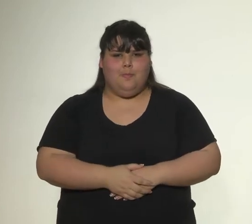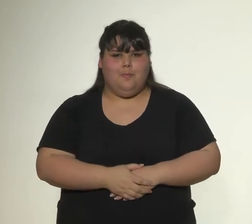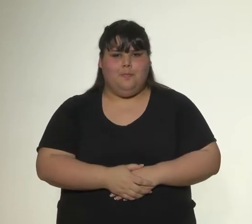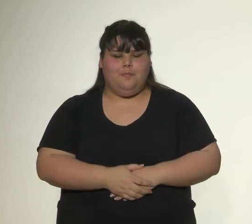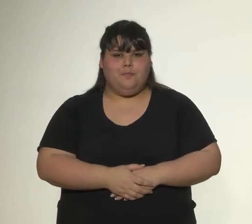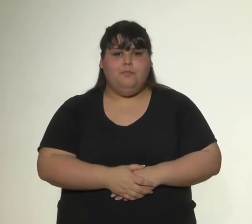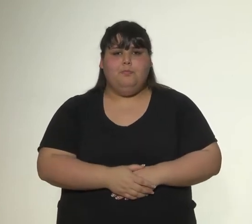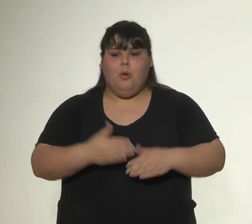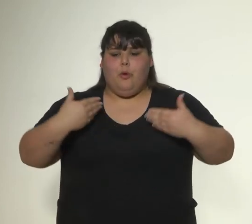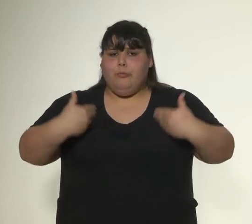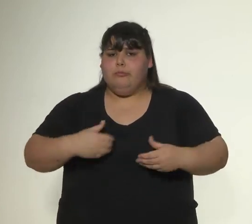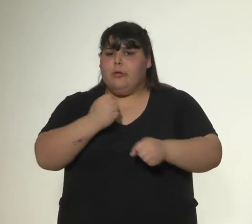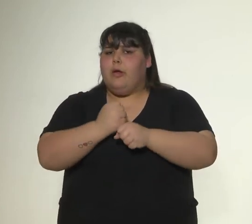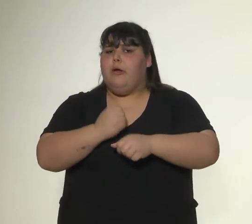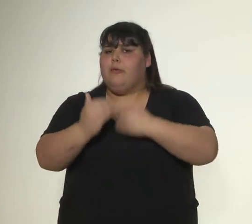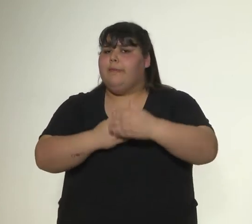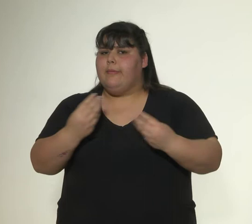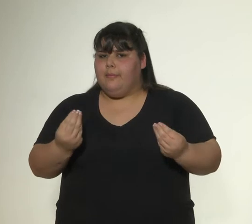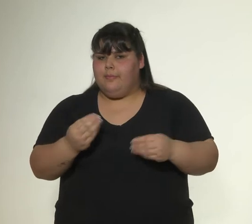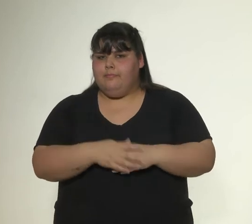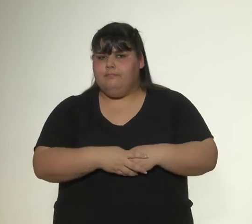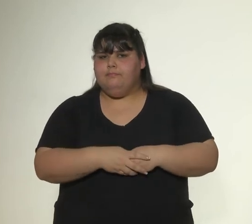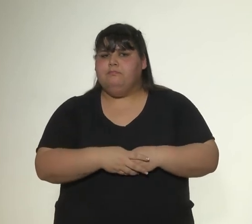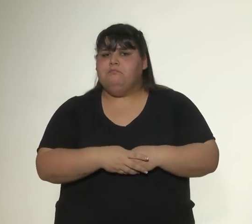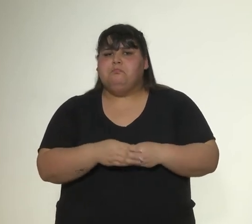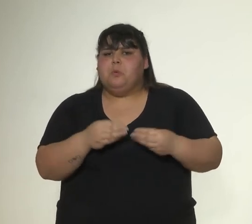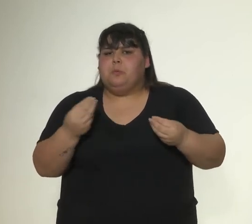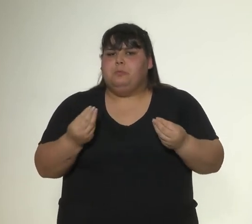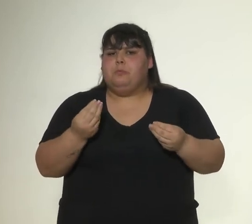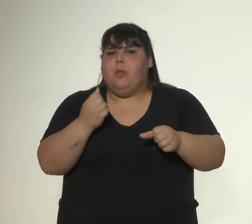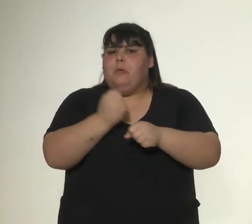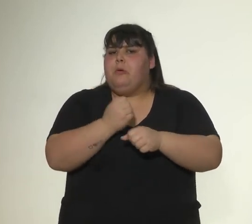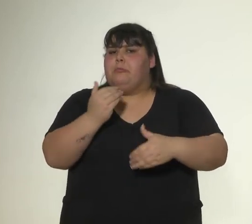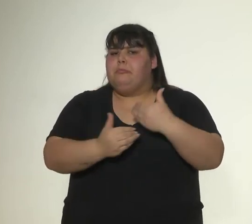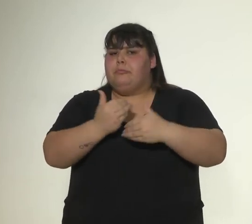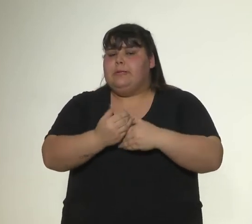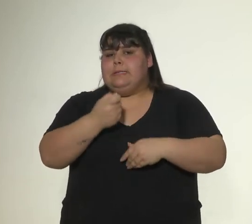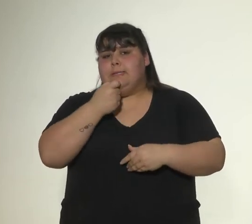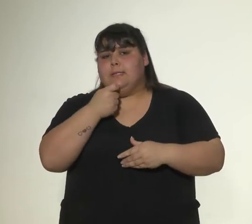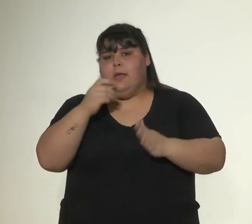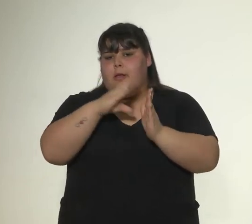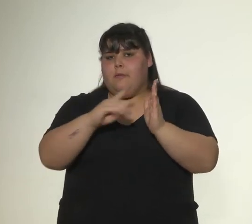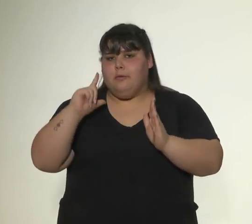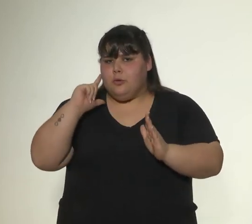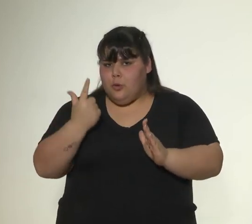Funciones. ¿Cuáles serían las funciones a desarrollar como referente? Ejemplo,